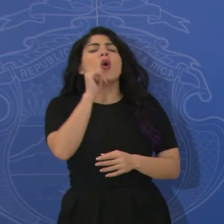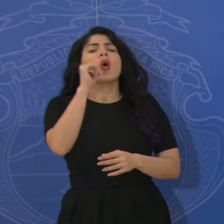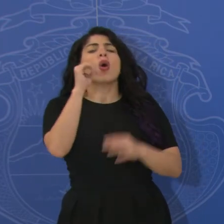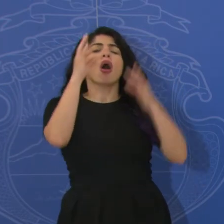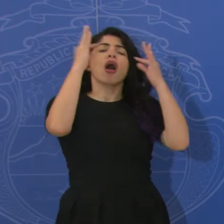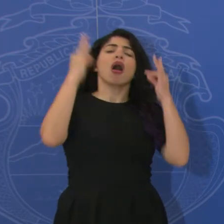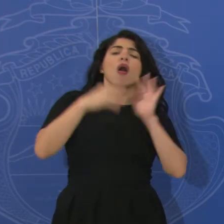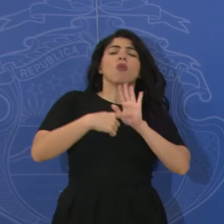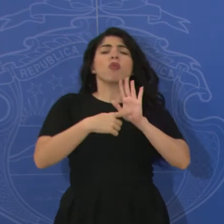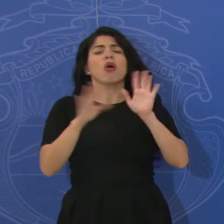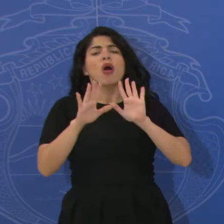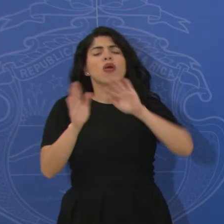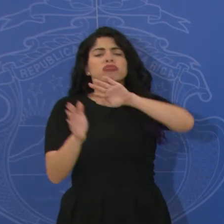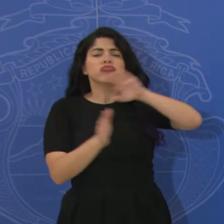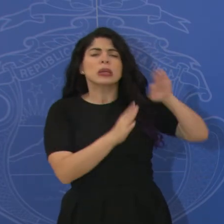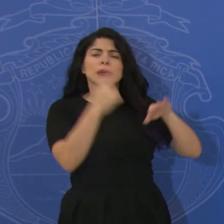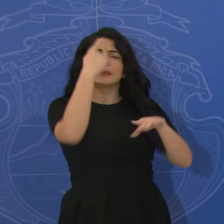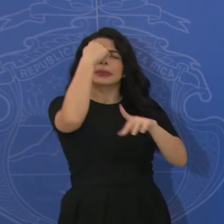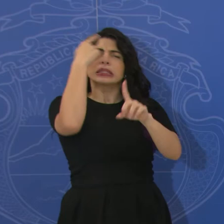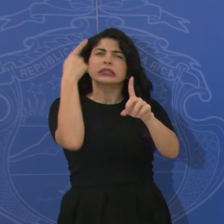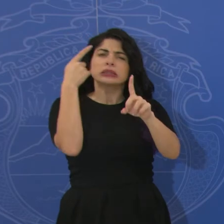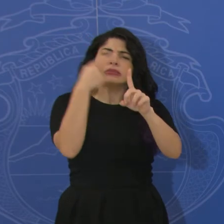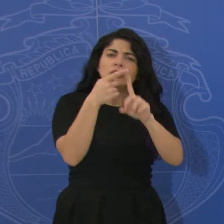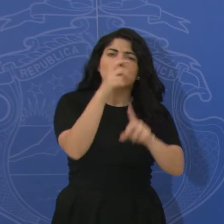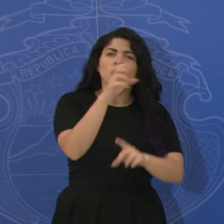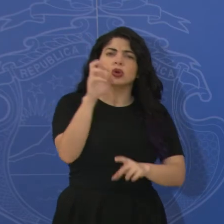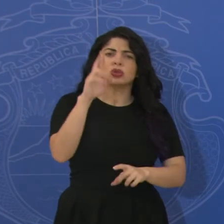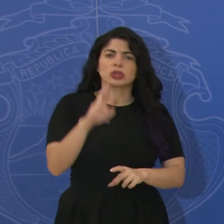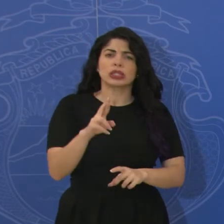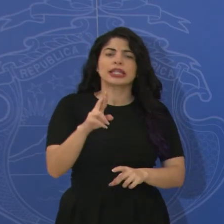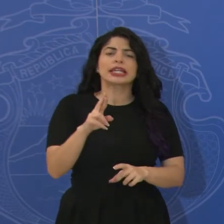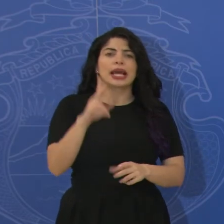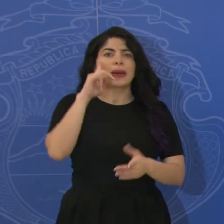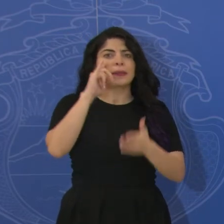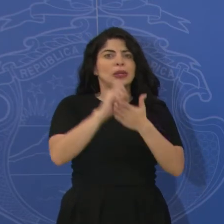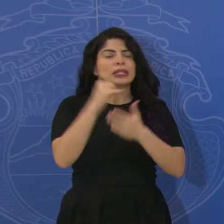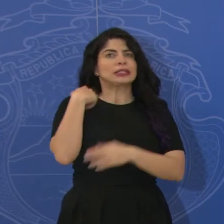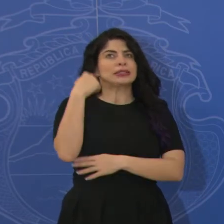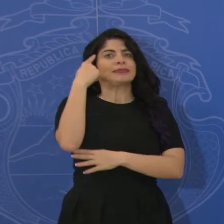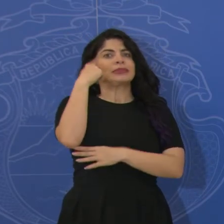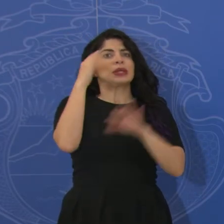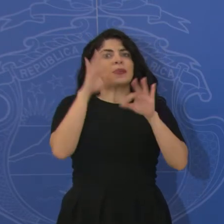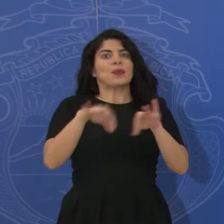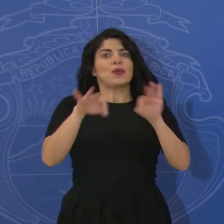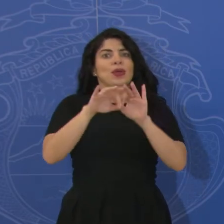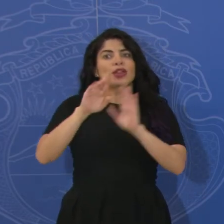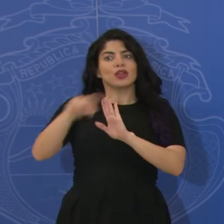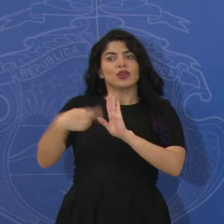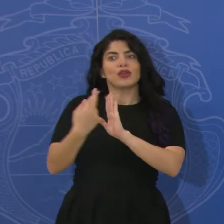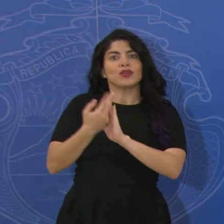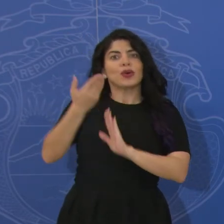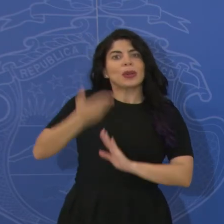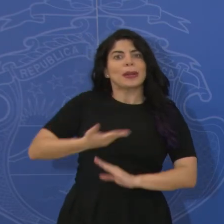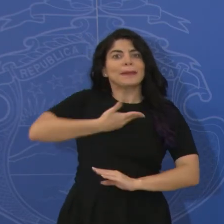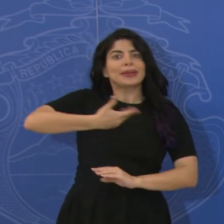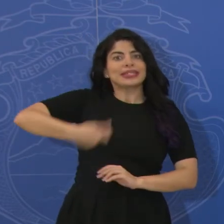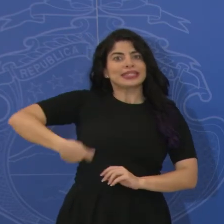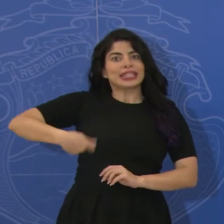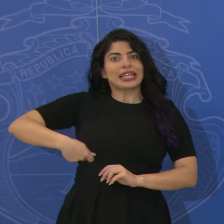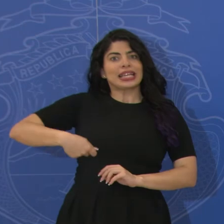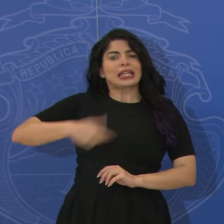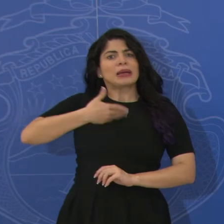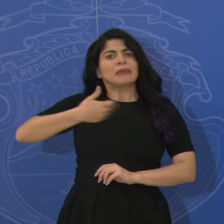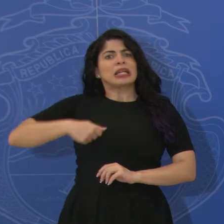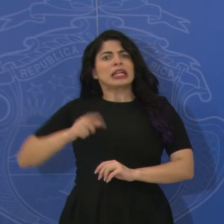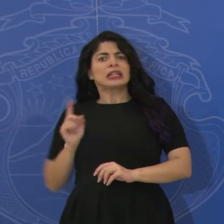pensando en Costa Rica. Y ahí me parece que es importante el papel que jugó el presidente de la República, que se